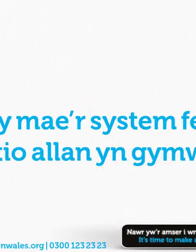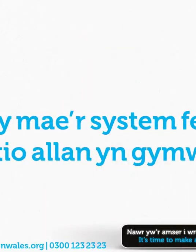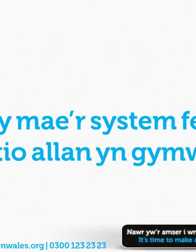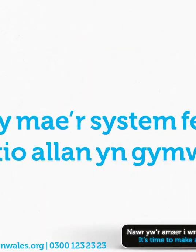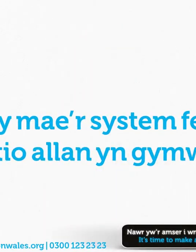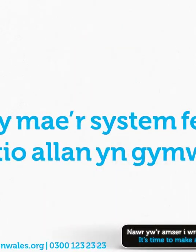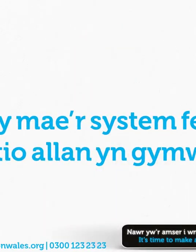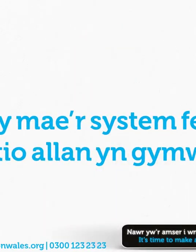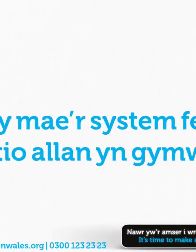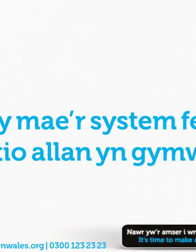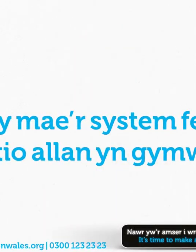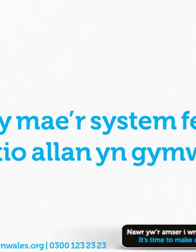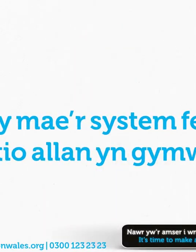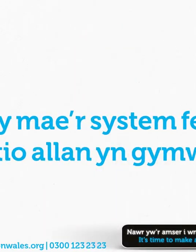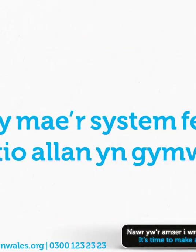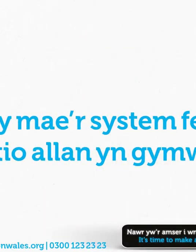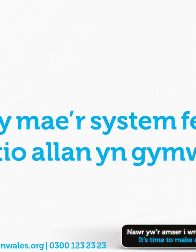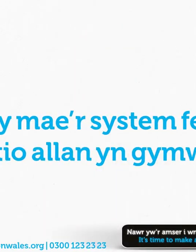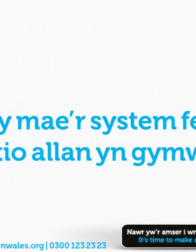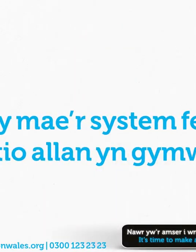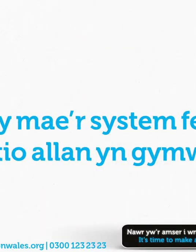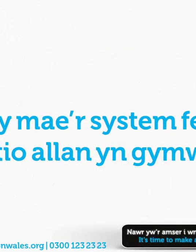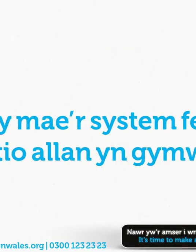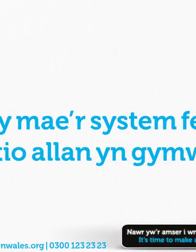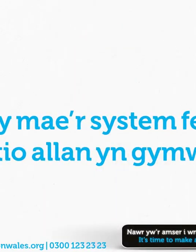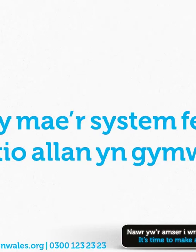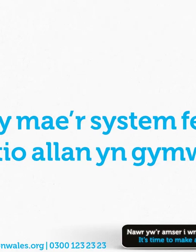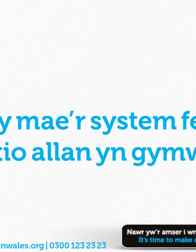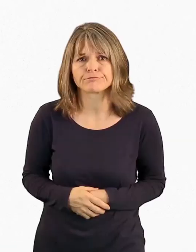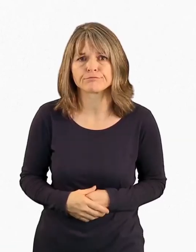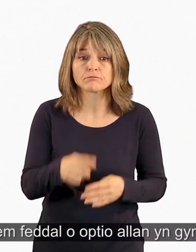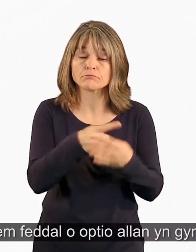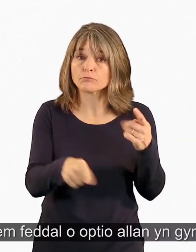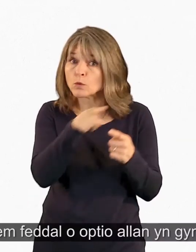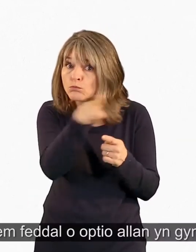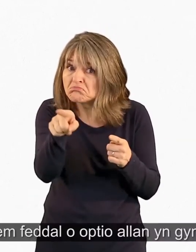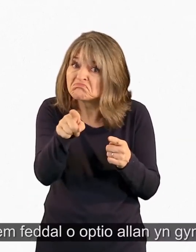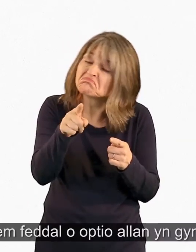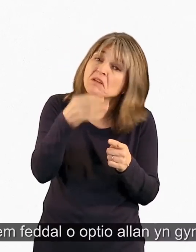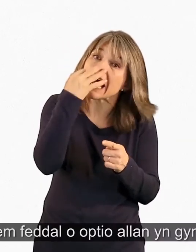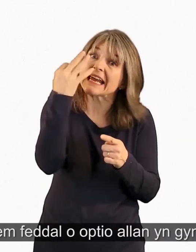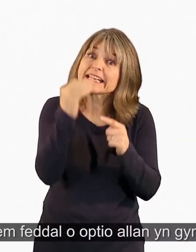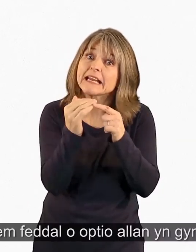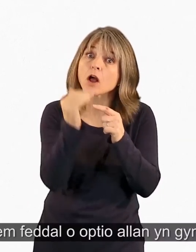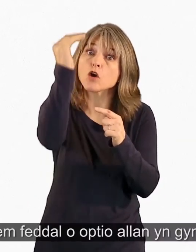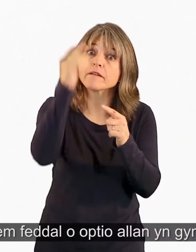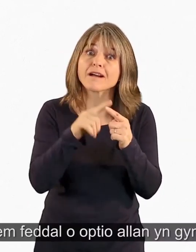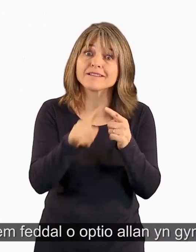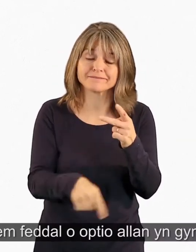I bwy mae'r system feddal o optio allan yn gymwys. Bydd y system feddal o optio allan yn gymwys i